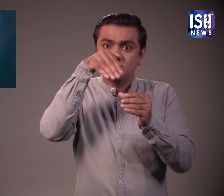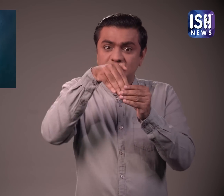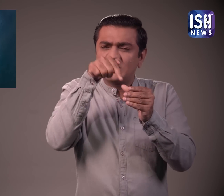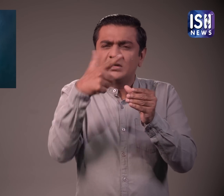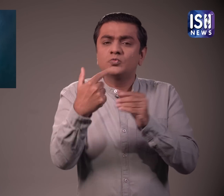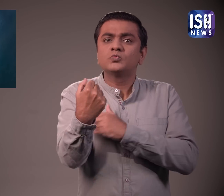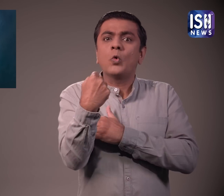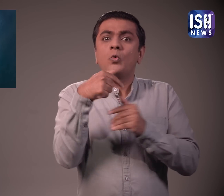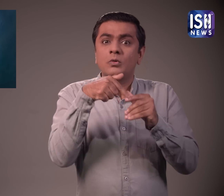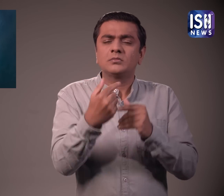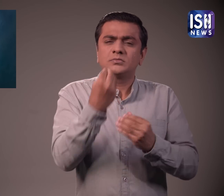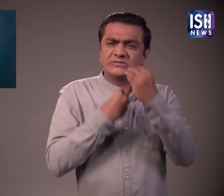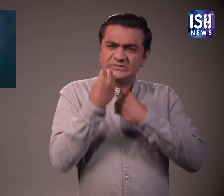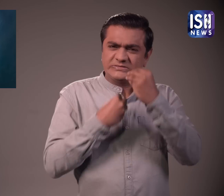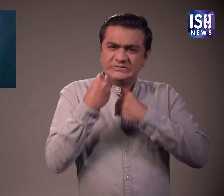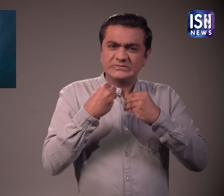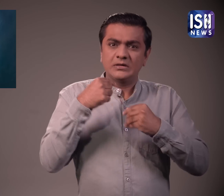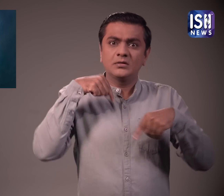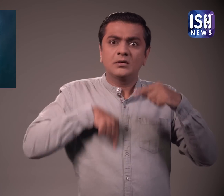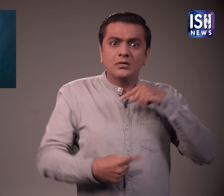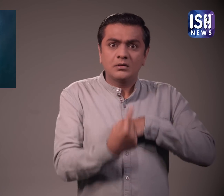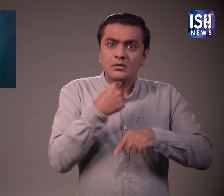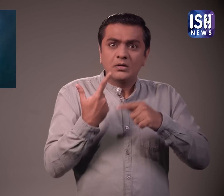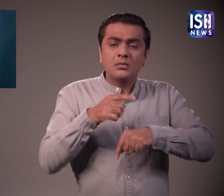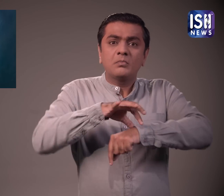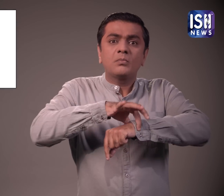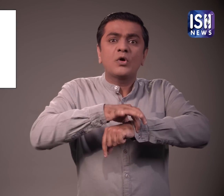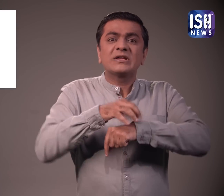इसलिए मस्बूत हड्डियों के लिए इसका नियमेत सेवन करे